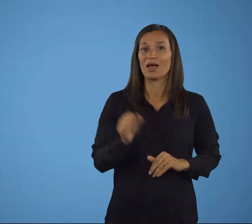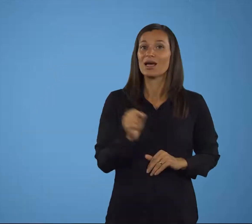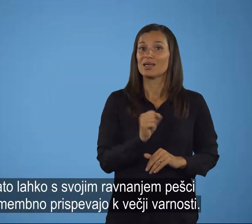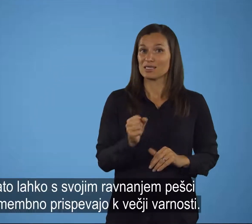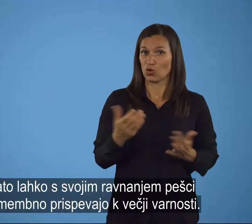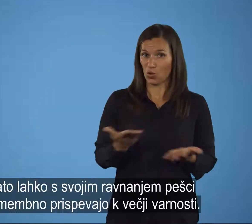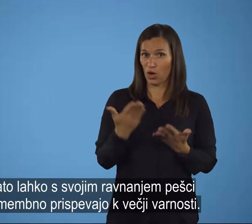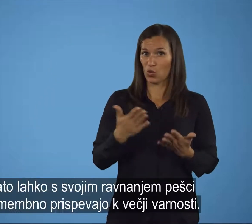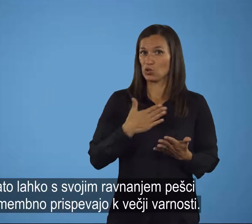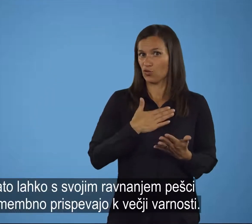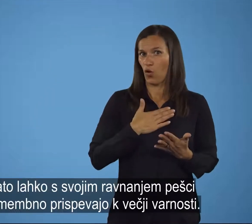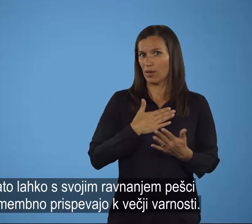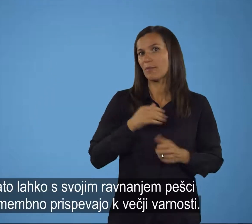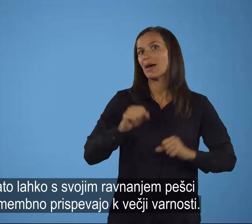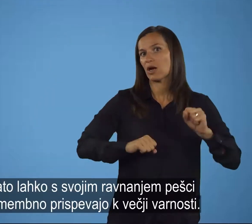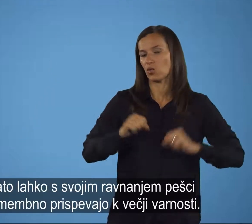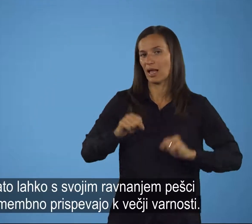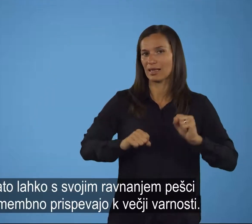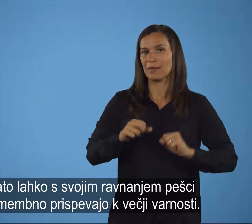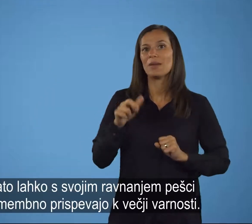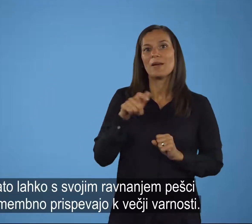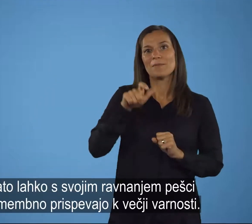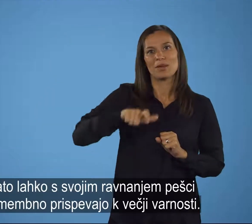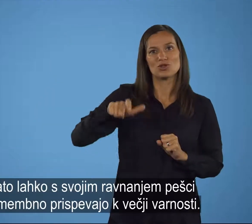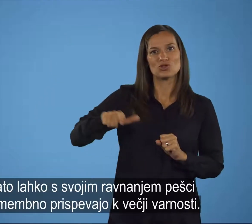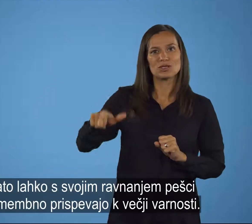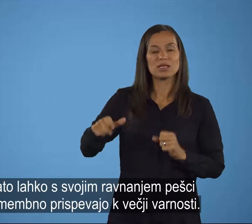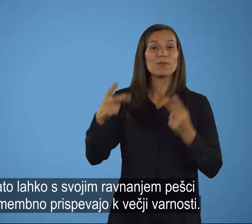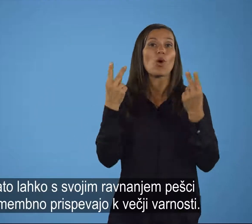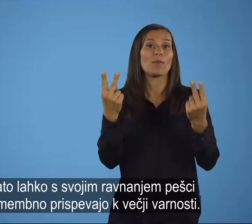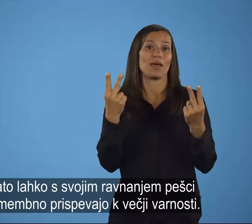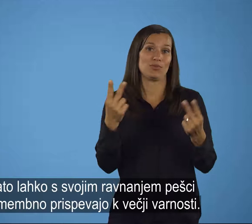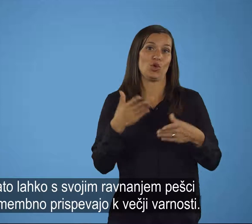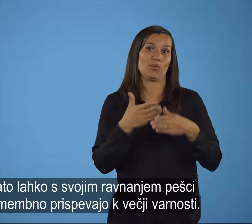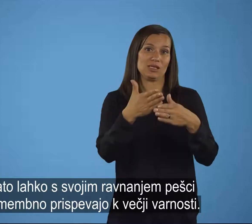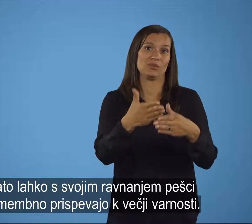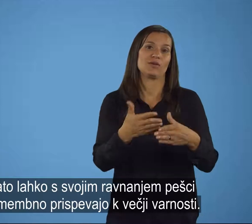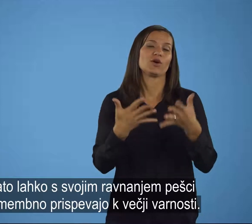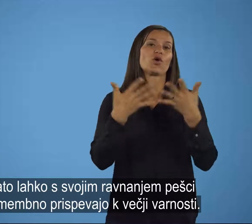Zato lahko s svojim ravnanjem pešci pomembno prispevajo k večji varnosti.